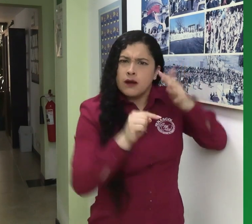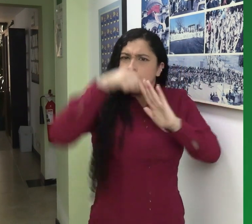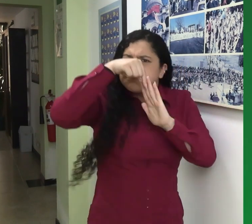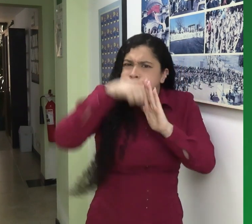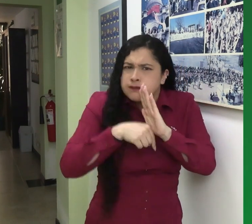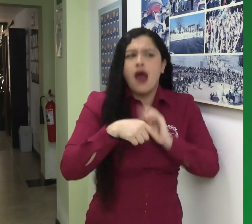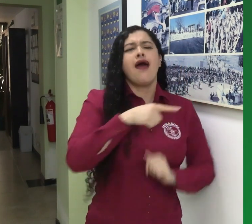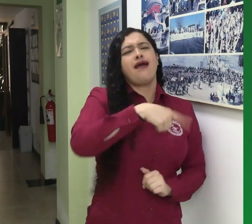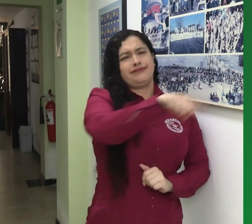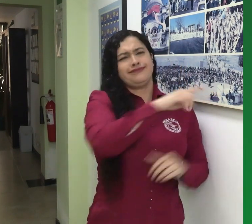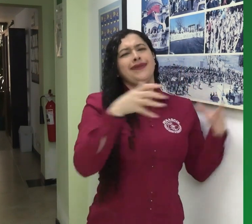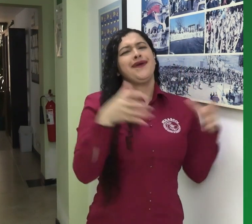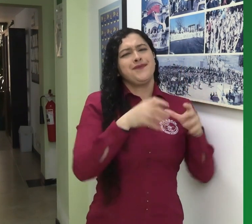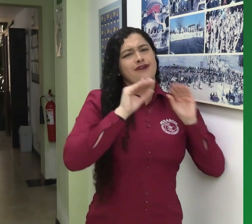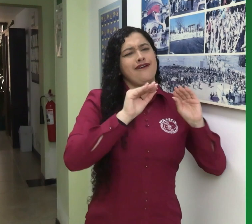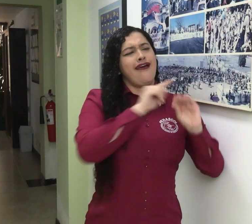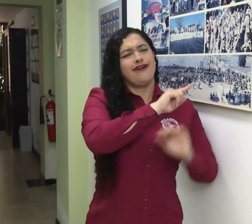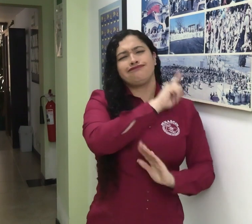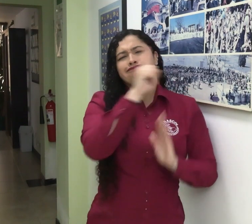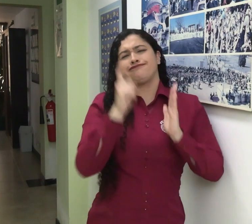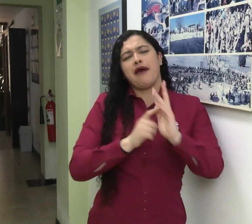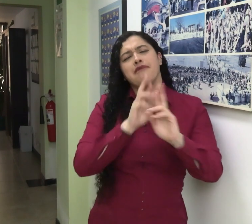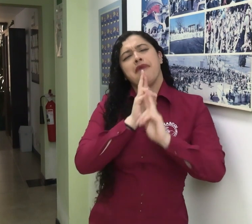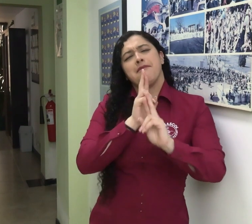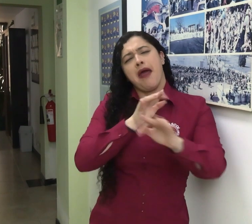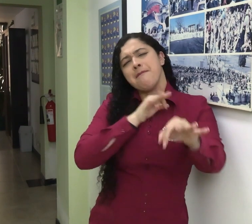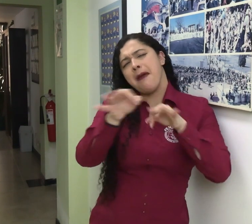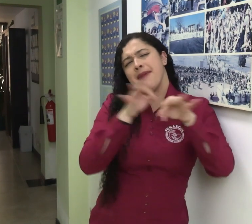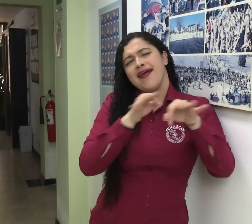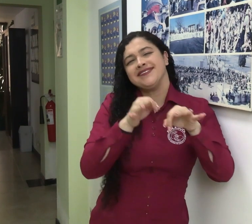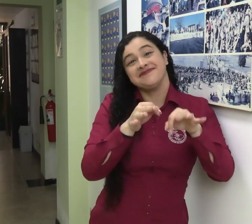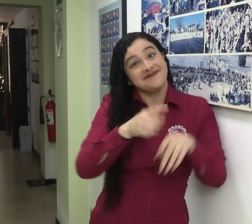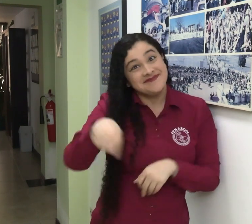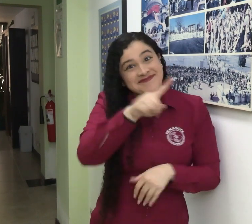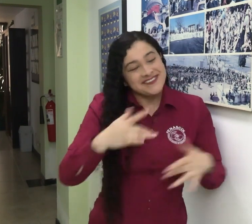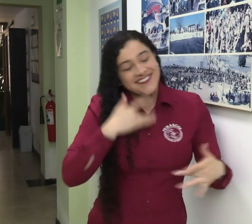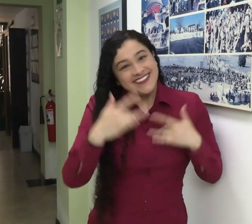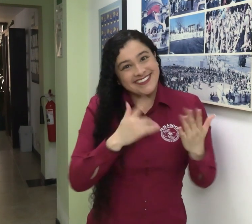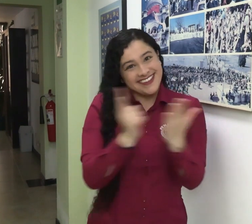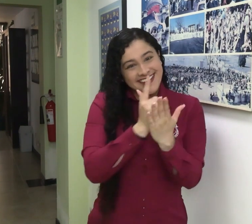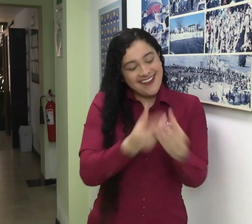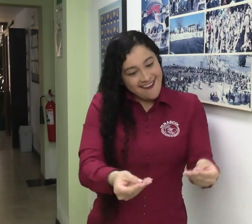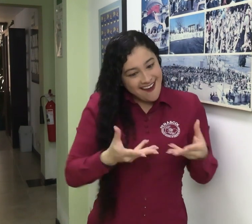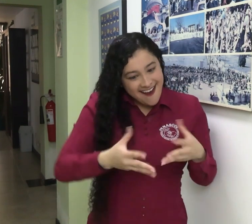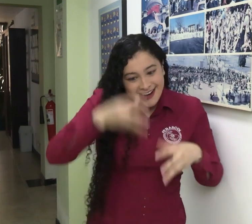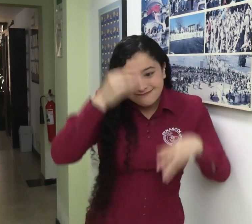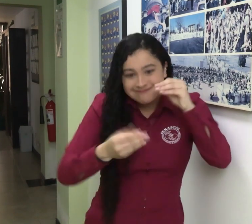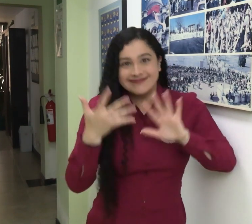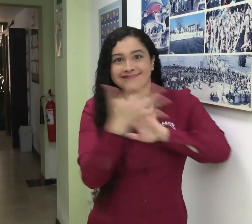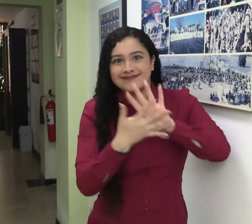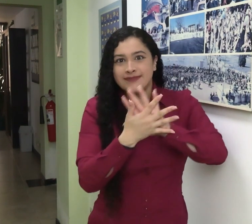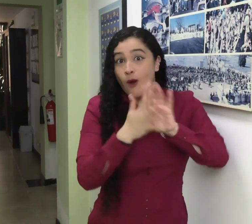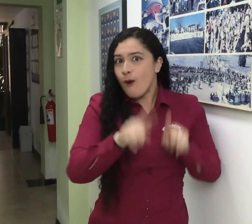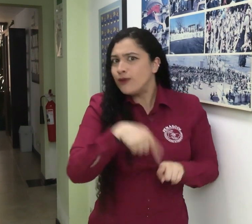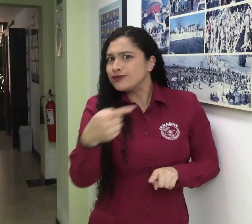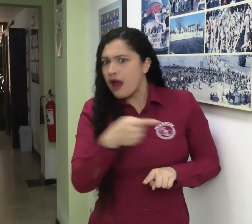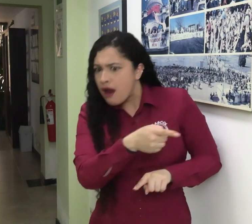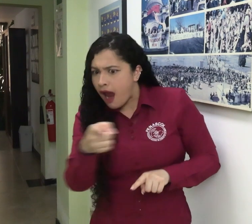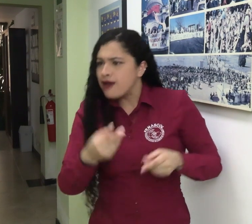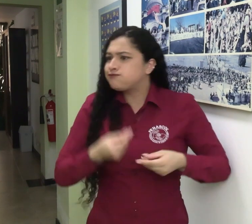equipo de capacitación atenderá y dará respuesta a todas tus inquietudes. Vamos, aprovecha esta liquidación para tener tu material para